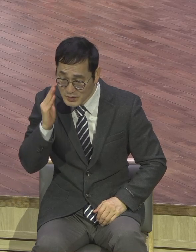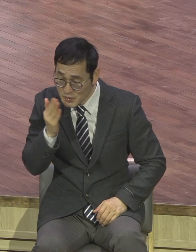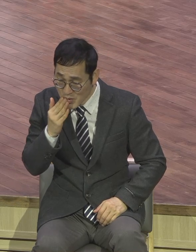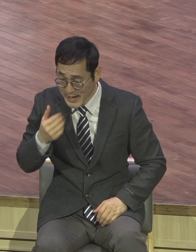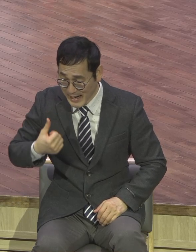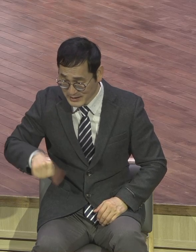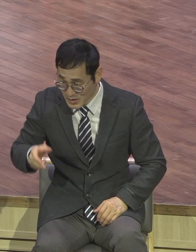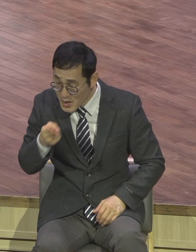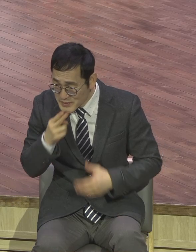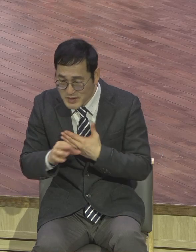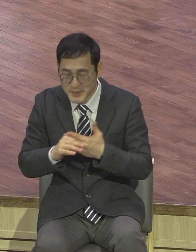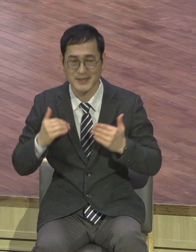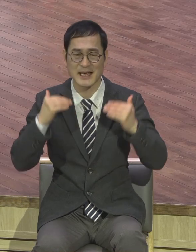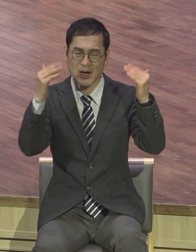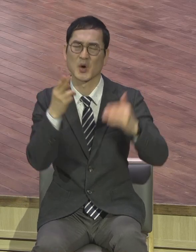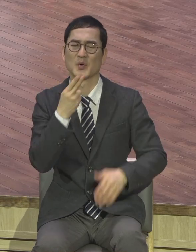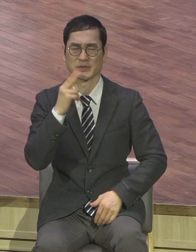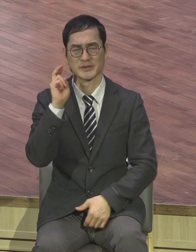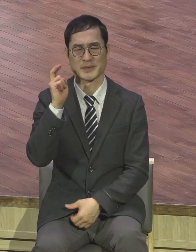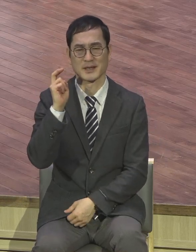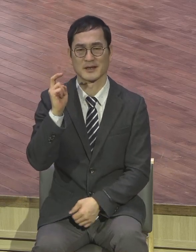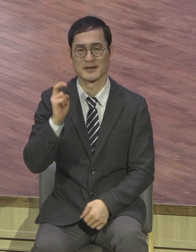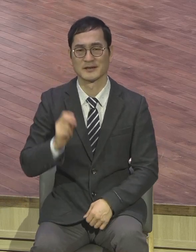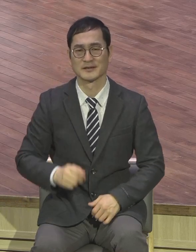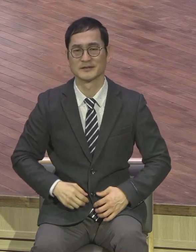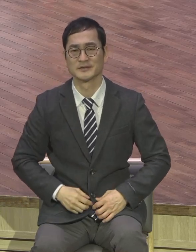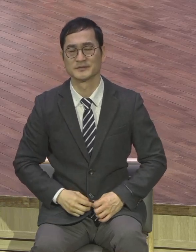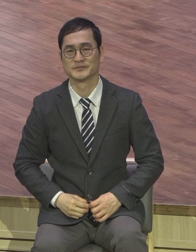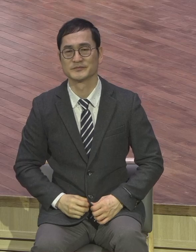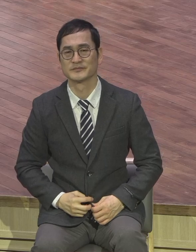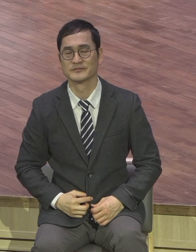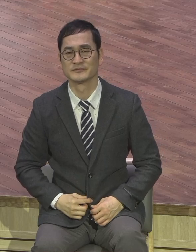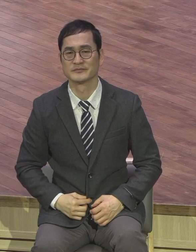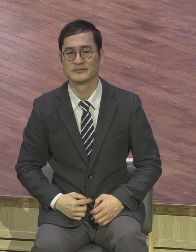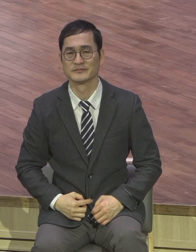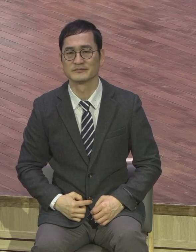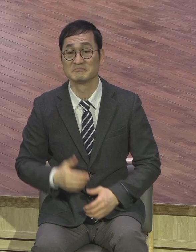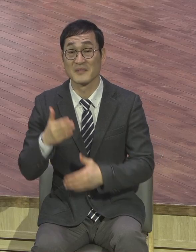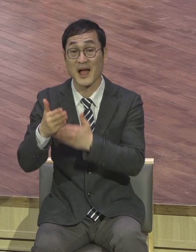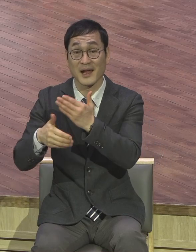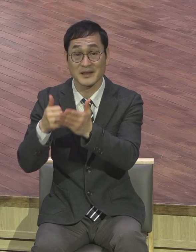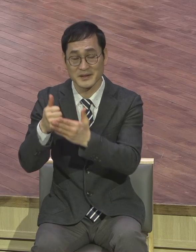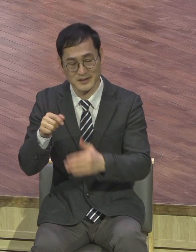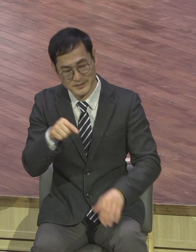것지 않아요. 종교생 하나 어디서 그러니까 하나님이 딱 청각장애